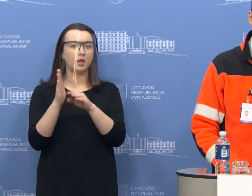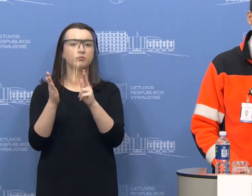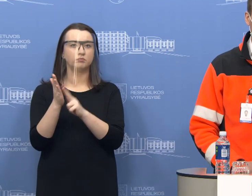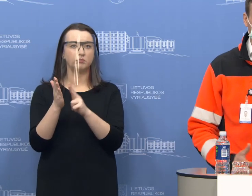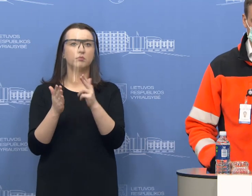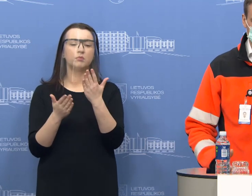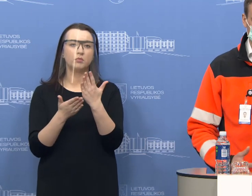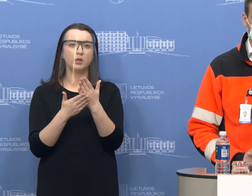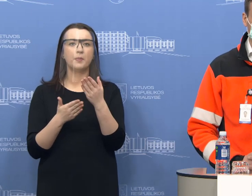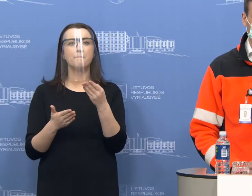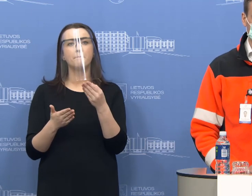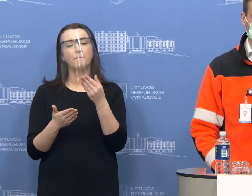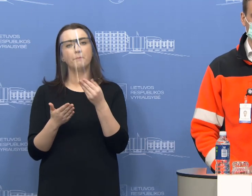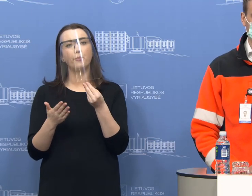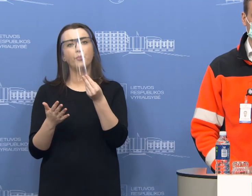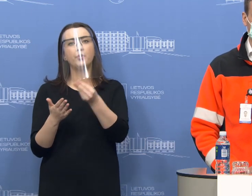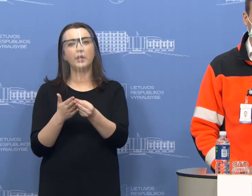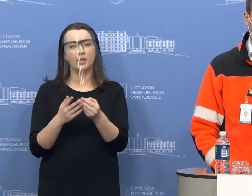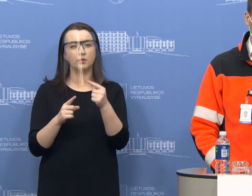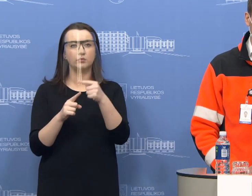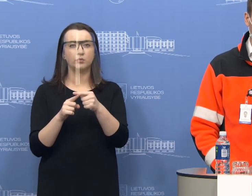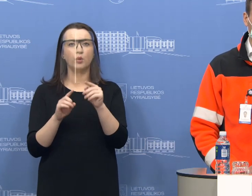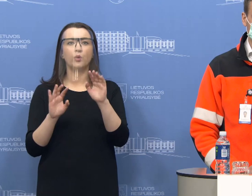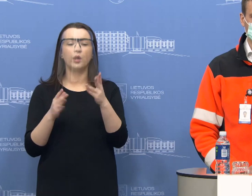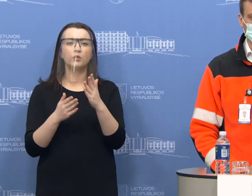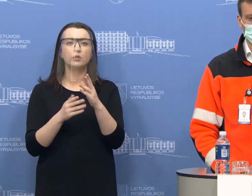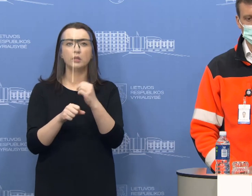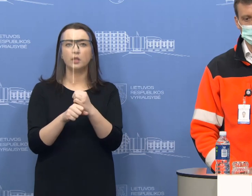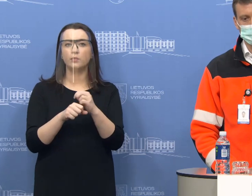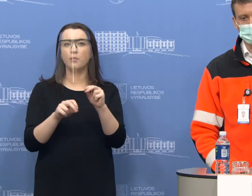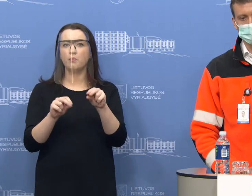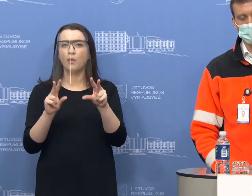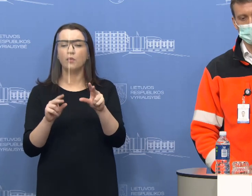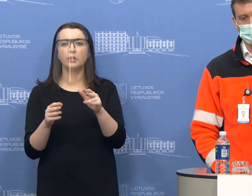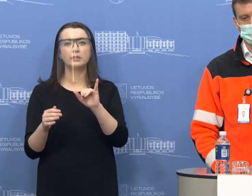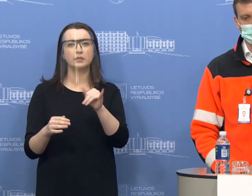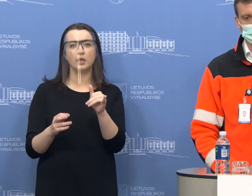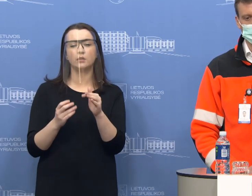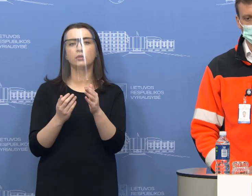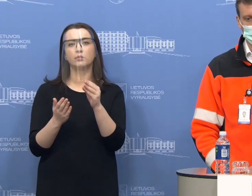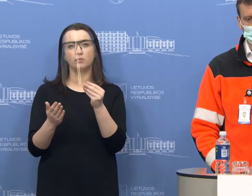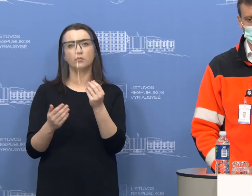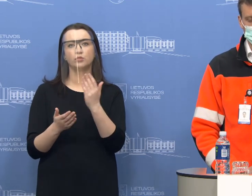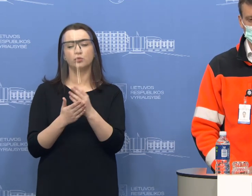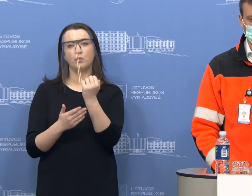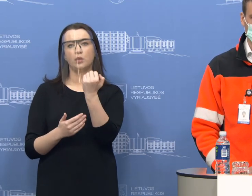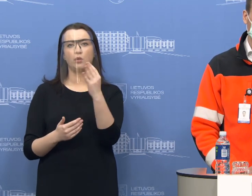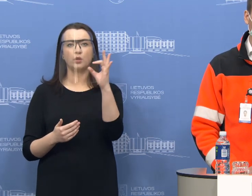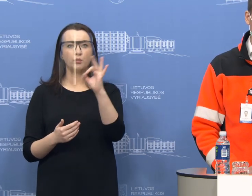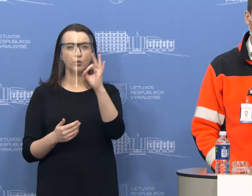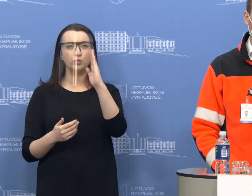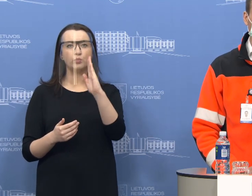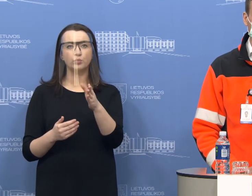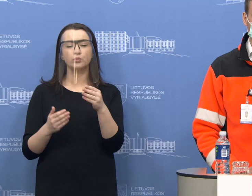priedas už darbą su pavojingomis infekcijomis, jis priedas yra numatytas 15 procentų,